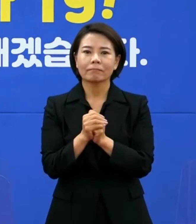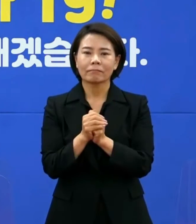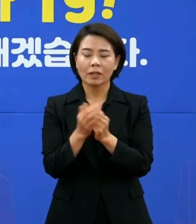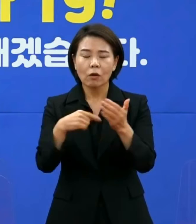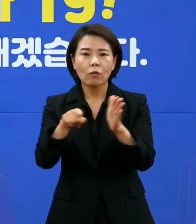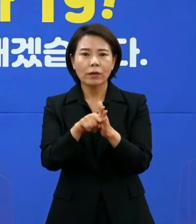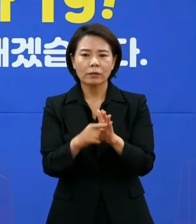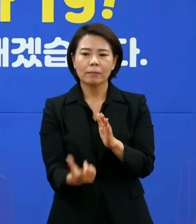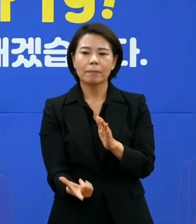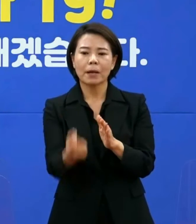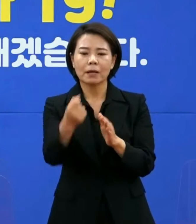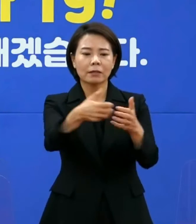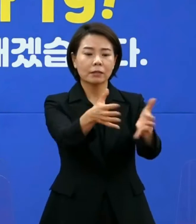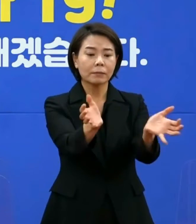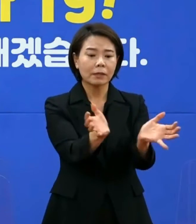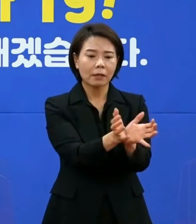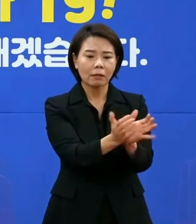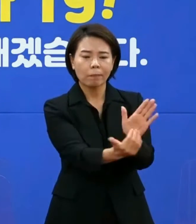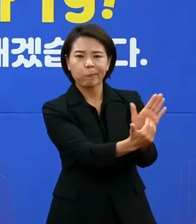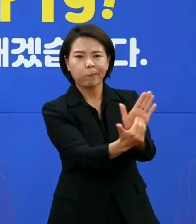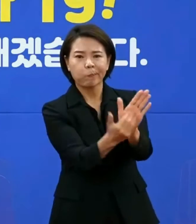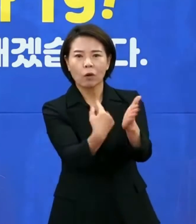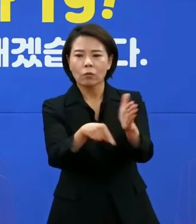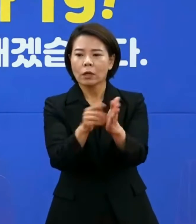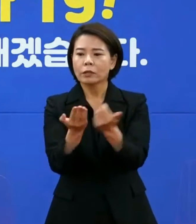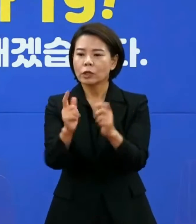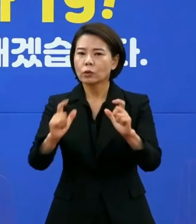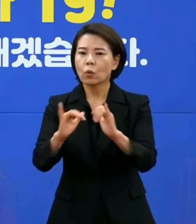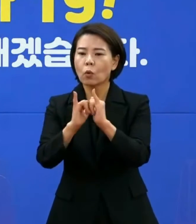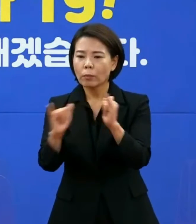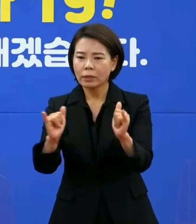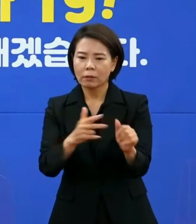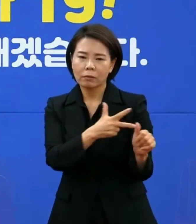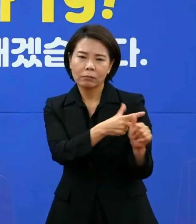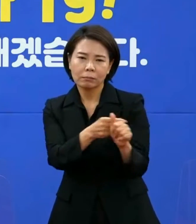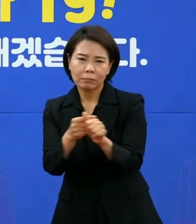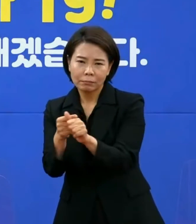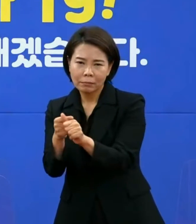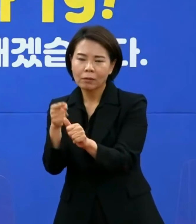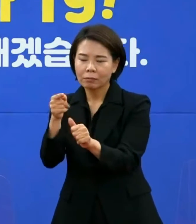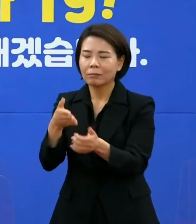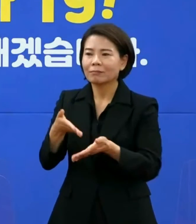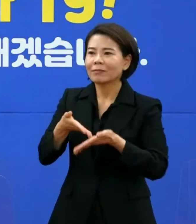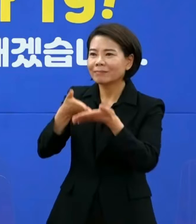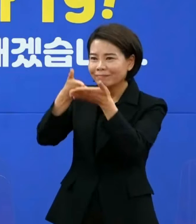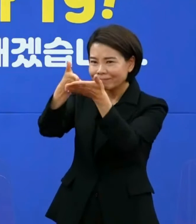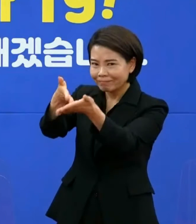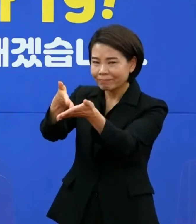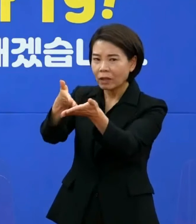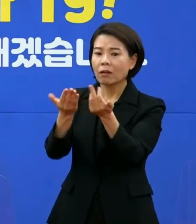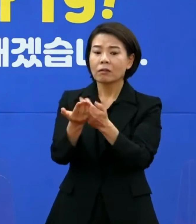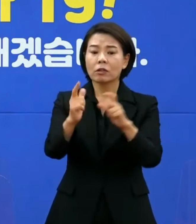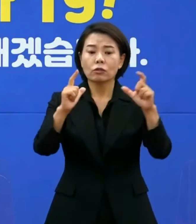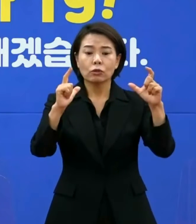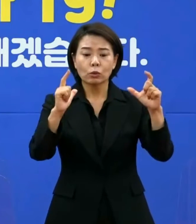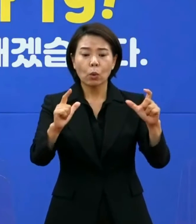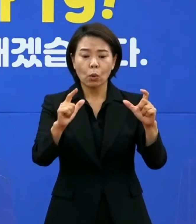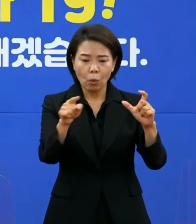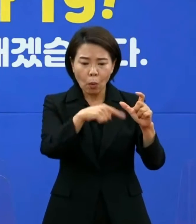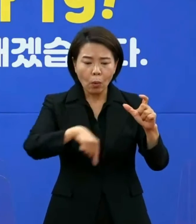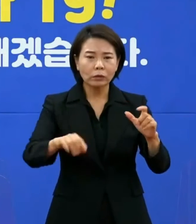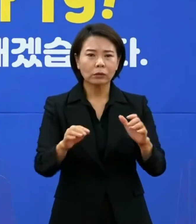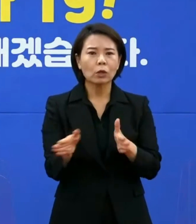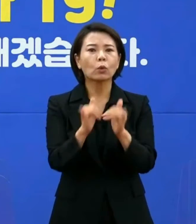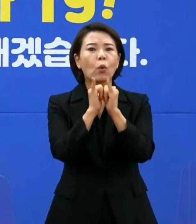조기 집단 면역을 위한 제주도민 접종을 건의드립니다. 제주도는 제주도민의 삶의